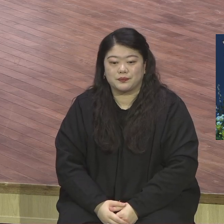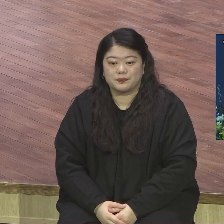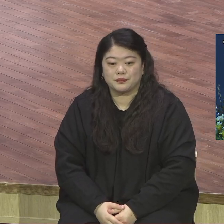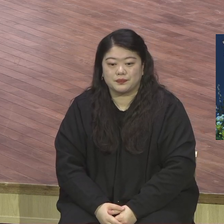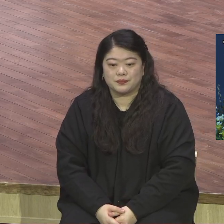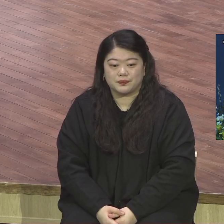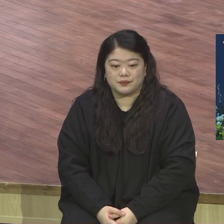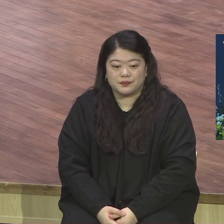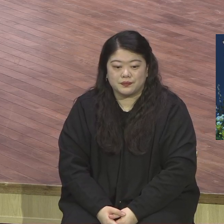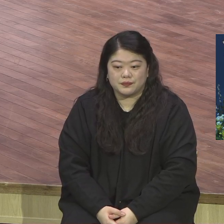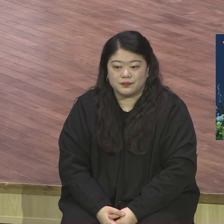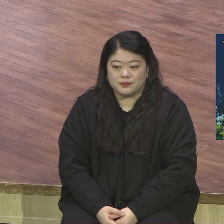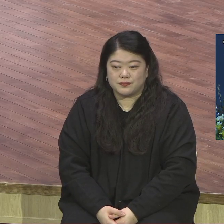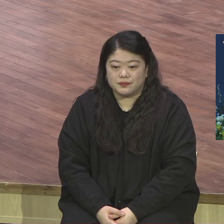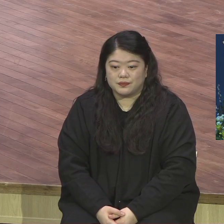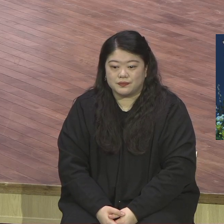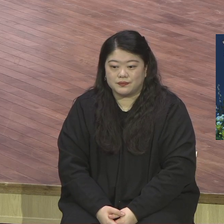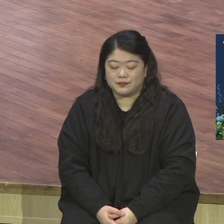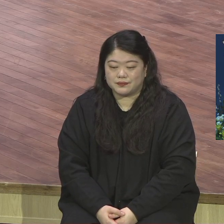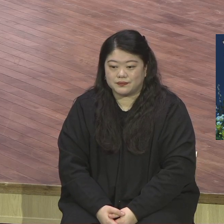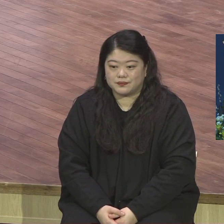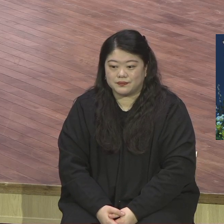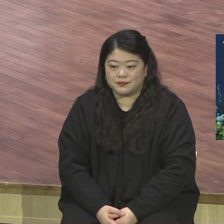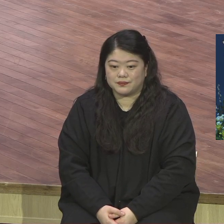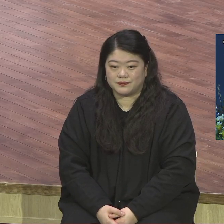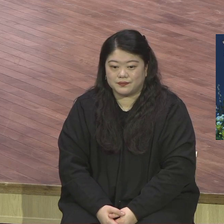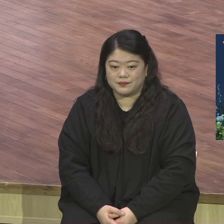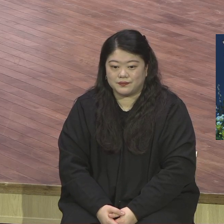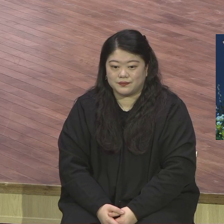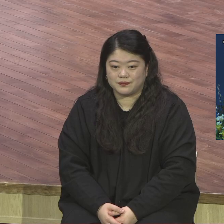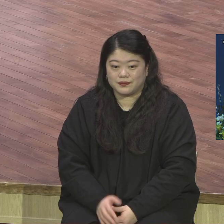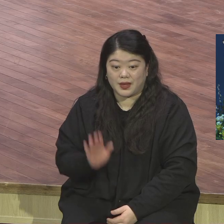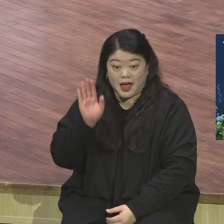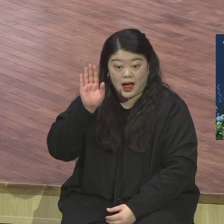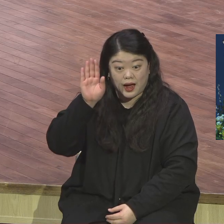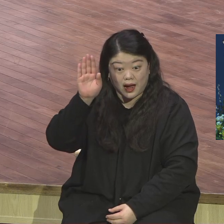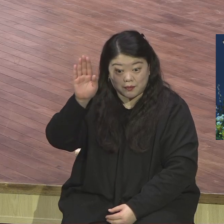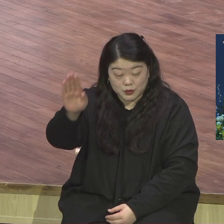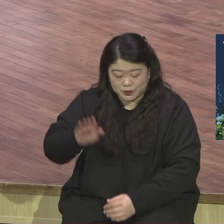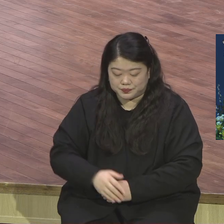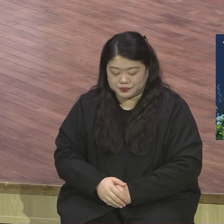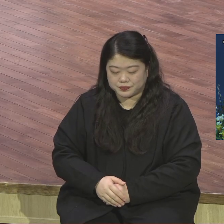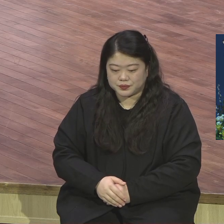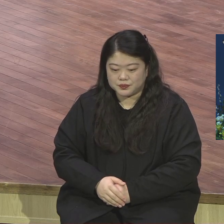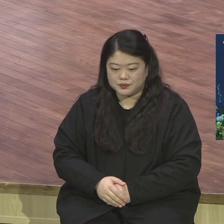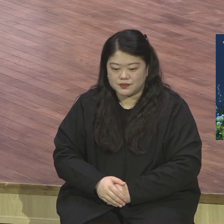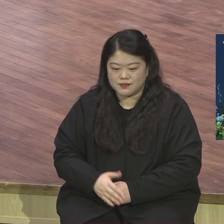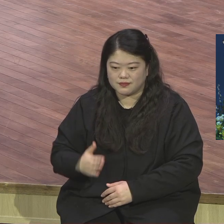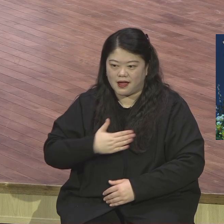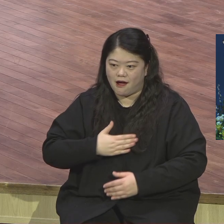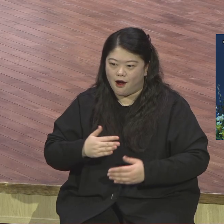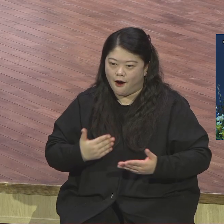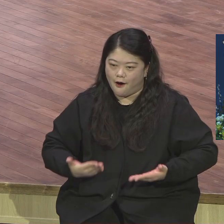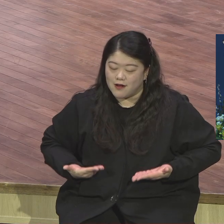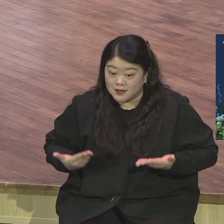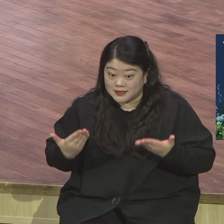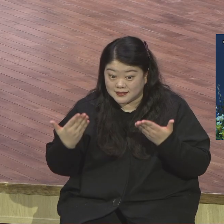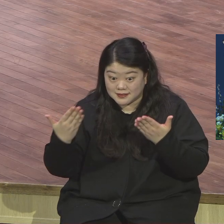앞으로 헌신의 자리로 나아간 자들에게는 하나님이 신의